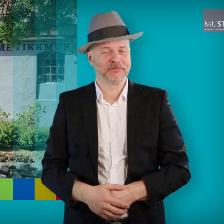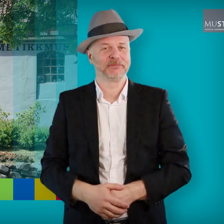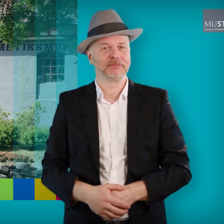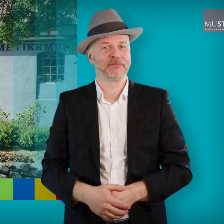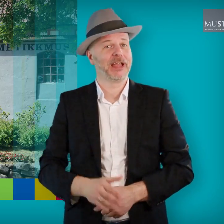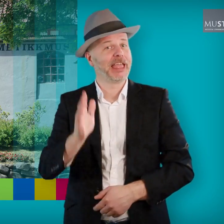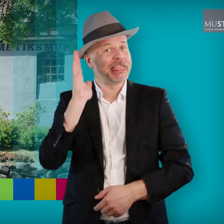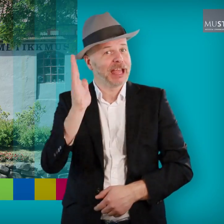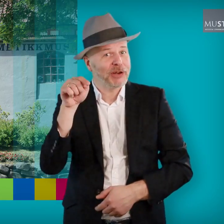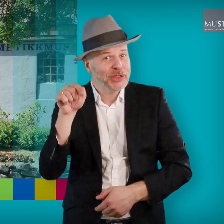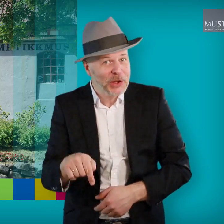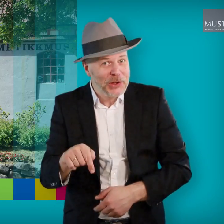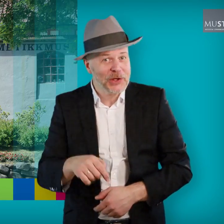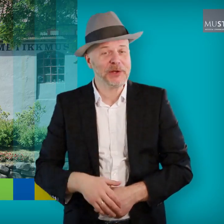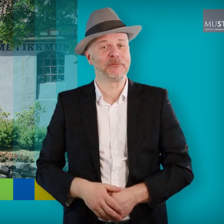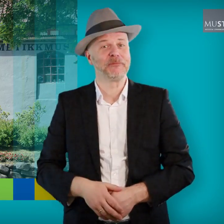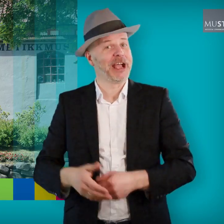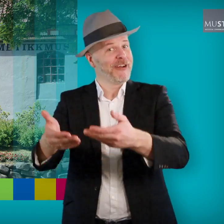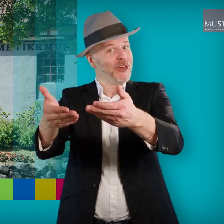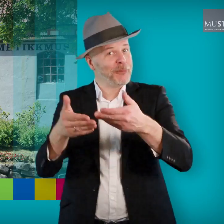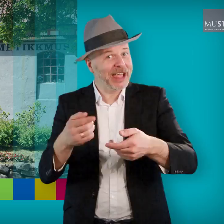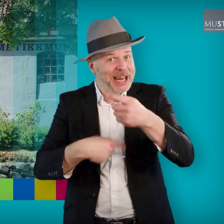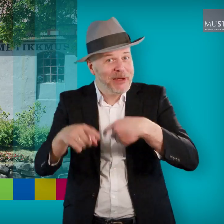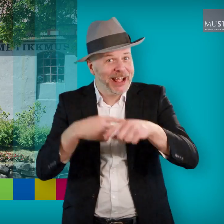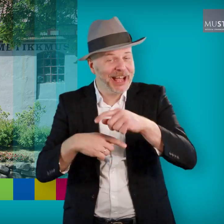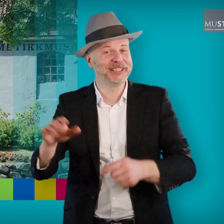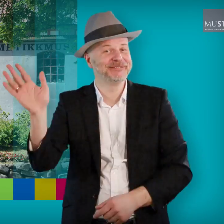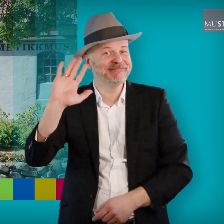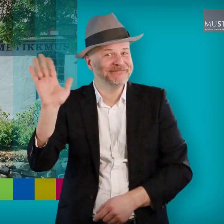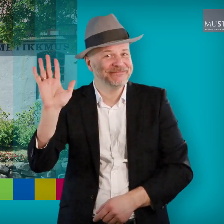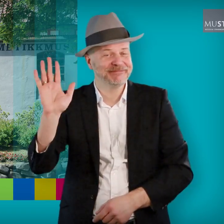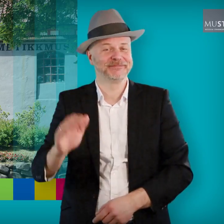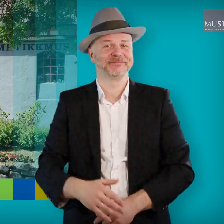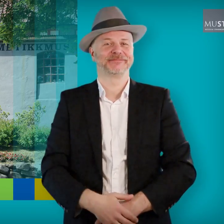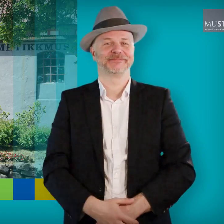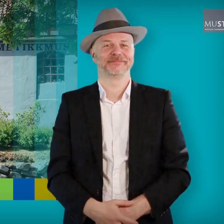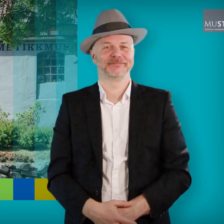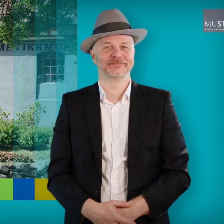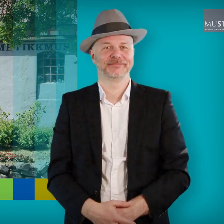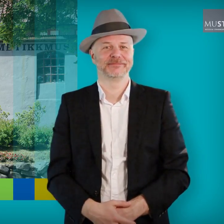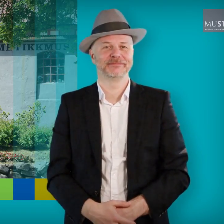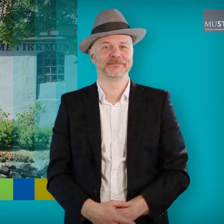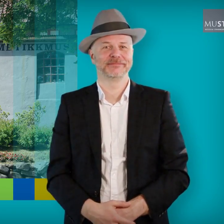Takk for nå og velkommen tilbake. Ha det! Dersom du lånt Dersom